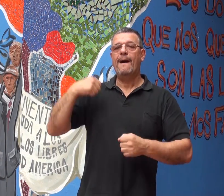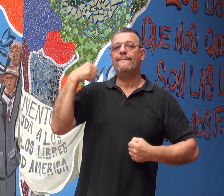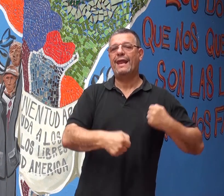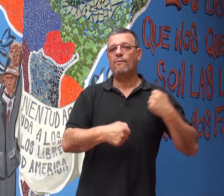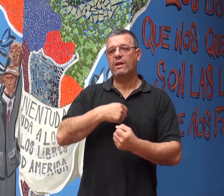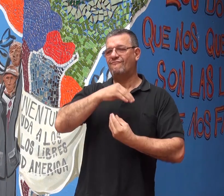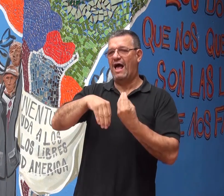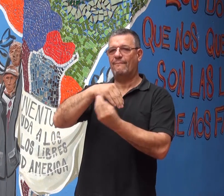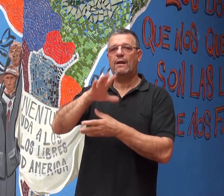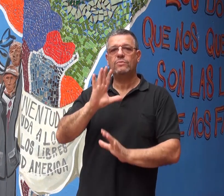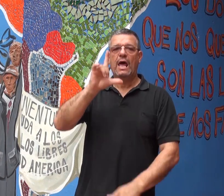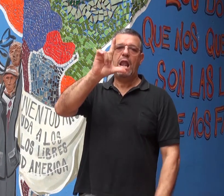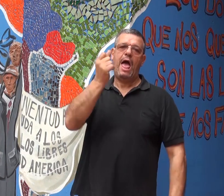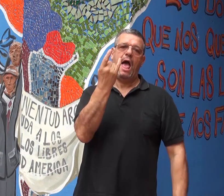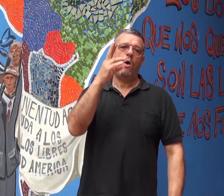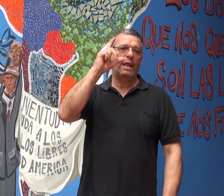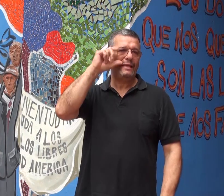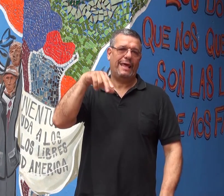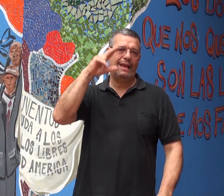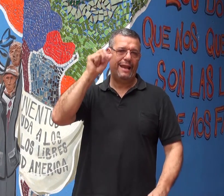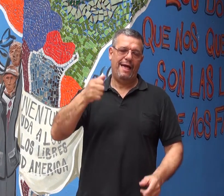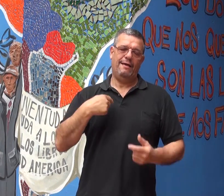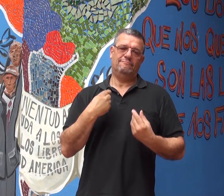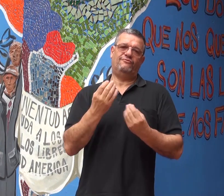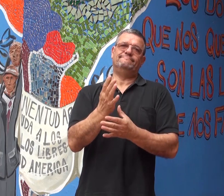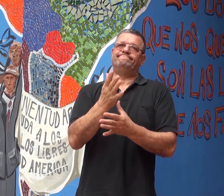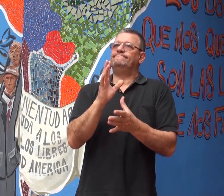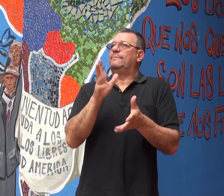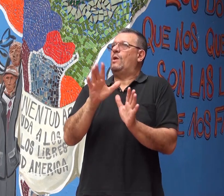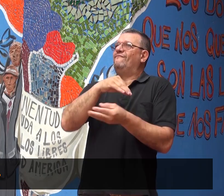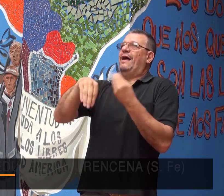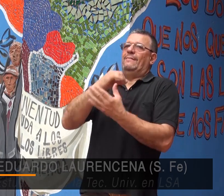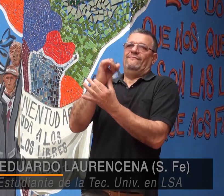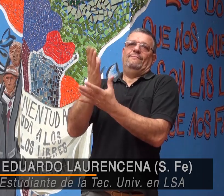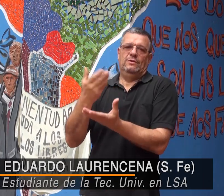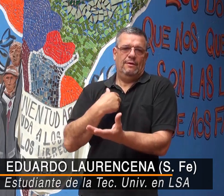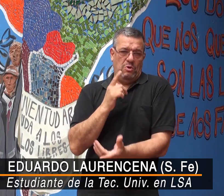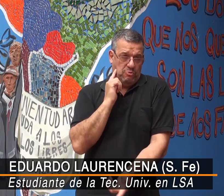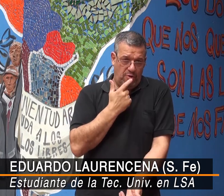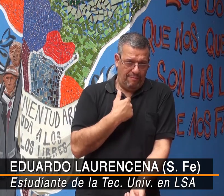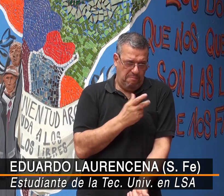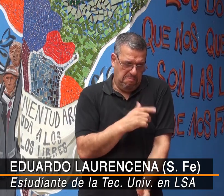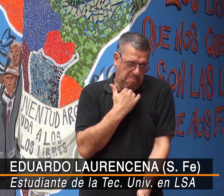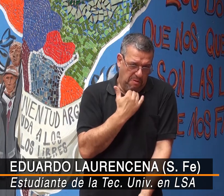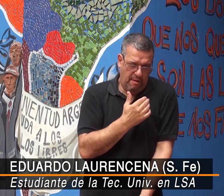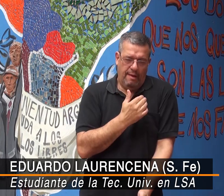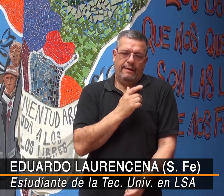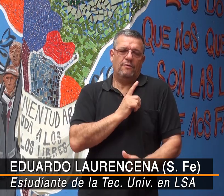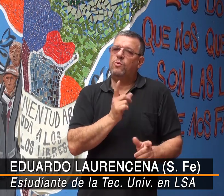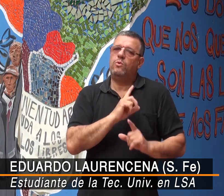militar, la familia Laurencena era muy reconocida como familia, muy renombrada, famosa. Como yo era sordo y